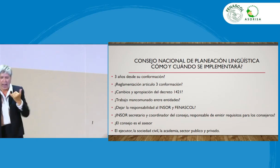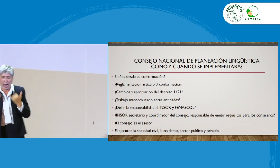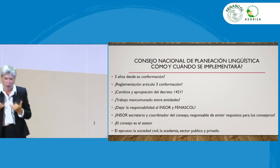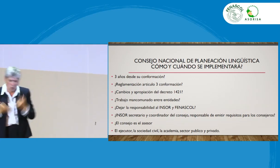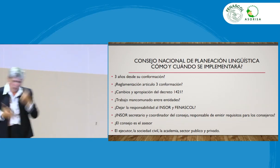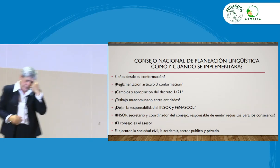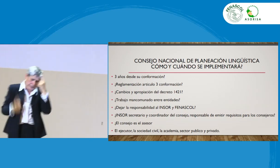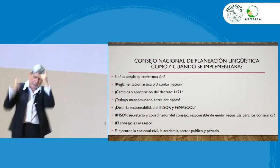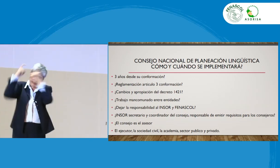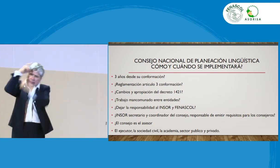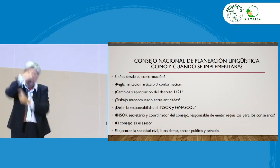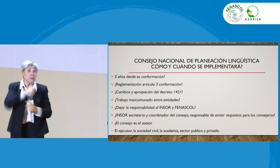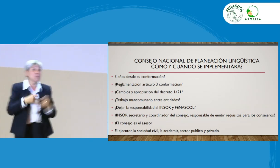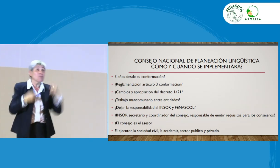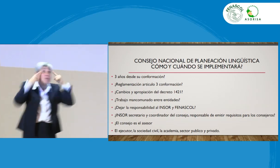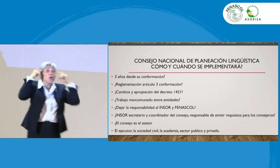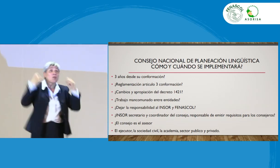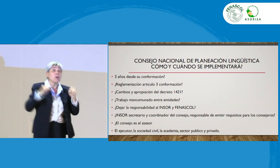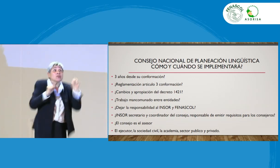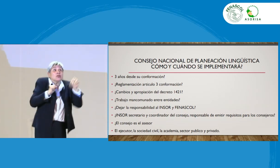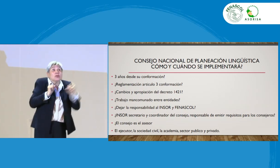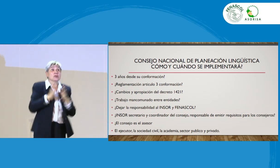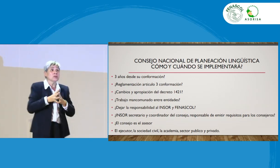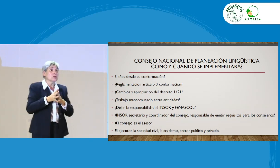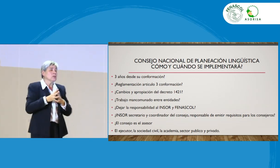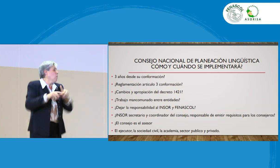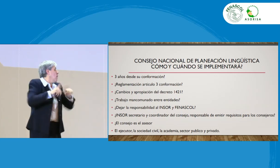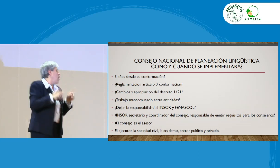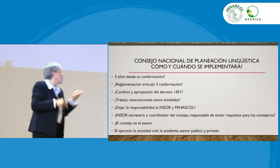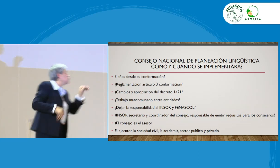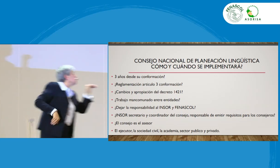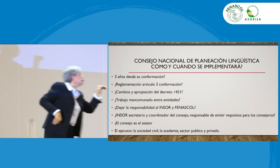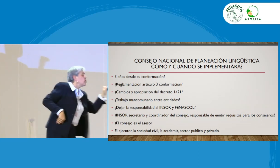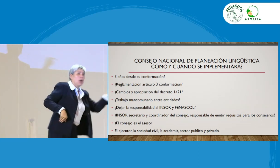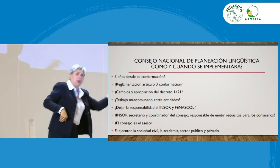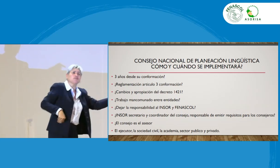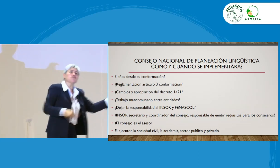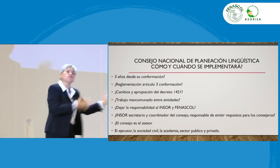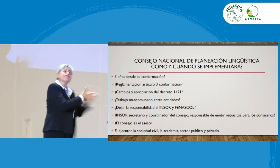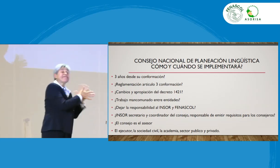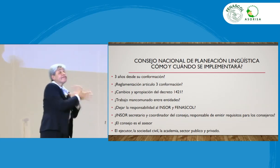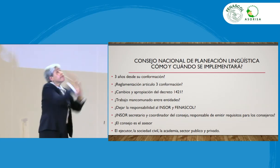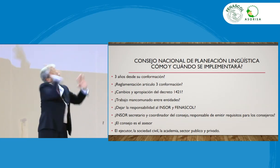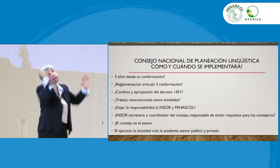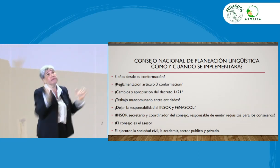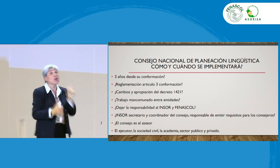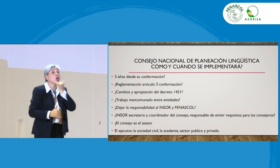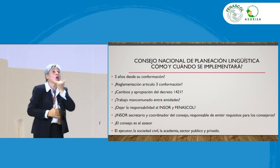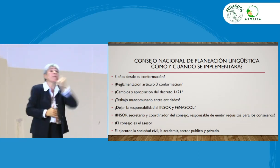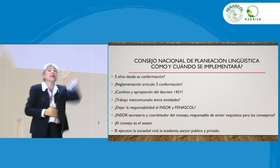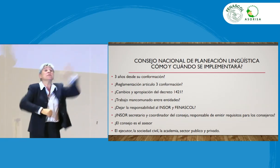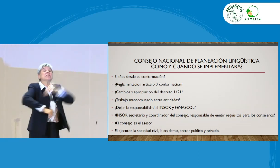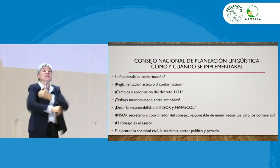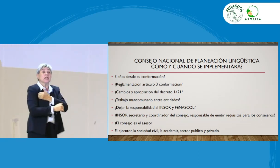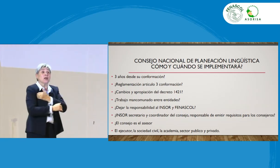pensar e idearse, claro que sí, tenemos preocupaciones, claro que sí, pero bueno, hay información, digamos, del ministerio, que,